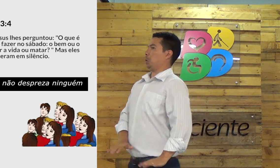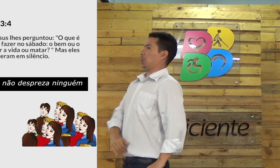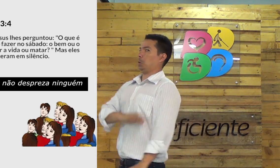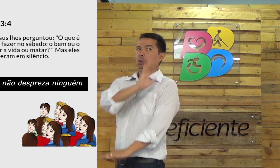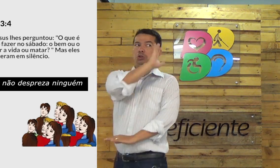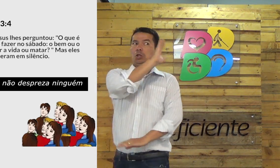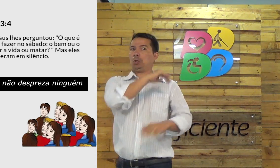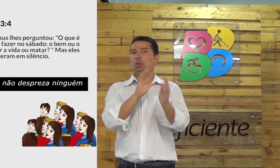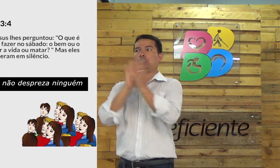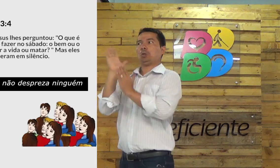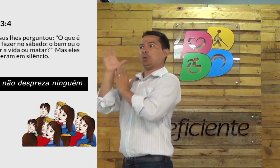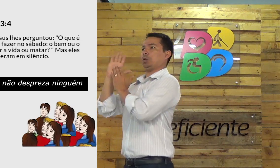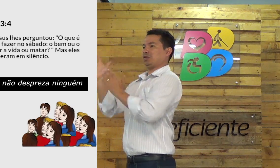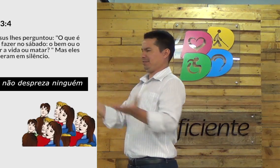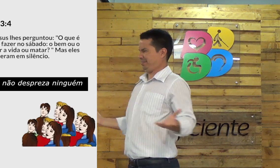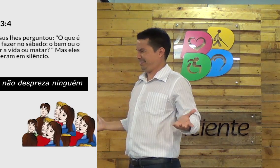tia ai vem embora tchau tchau vem embora